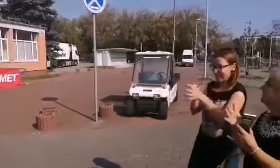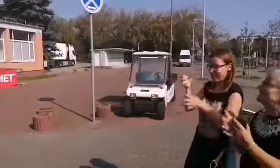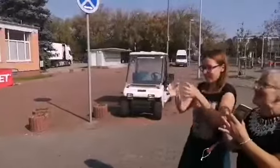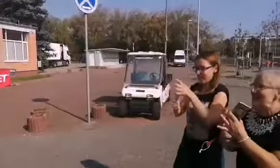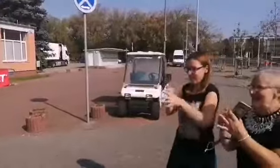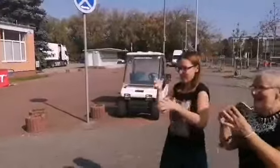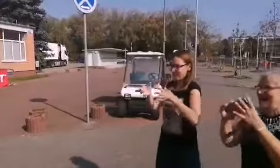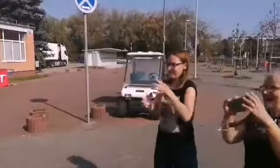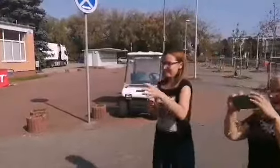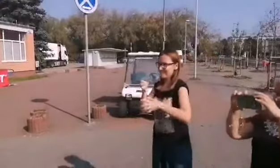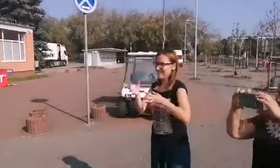Słowicza